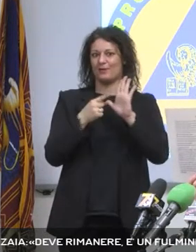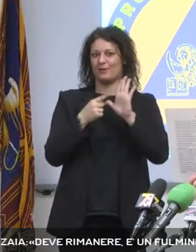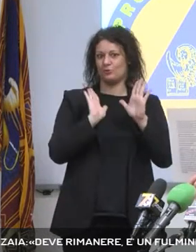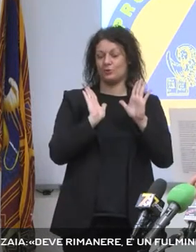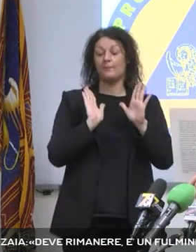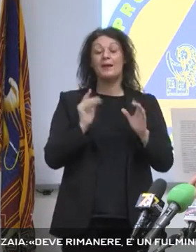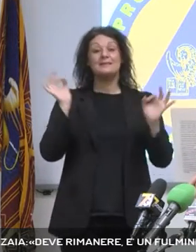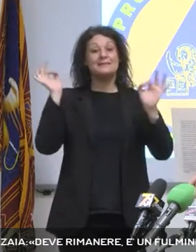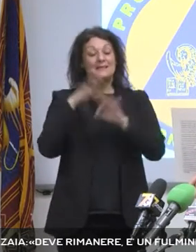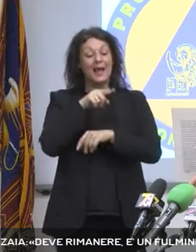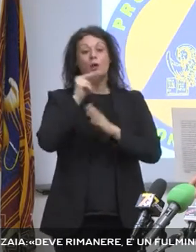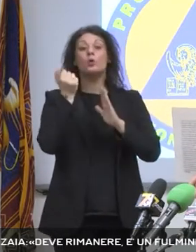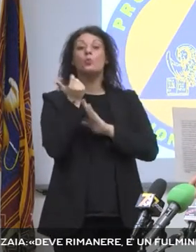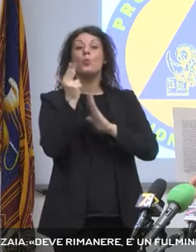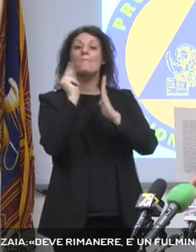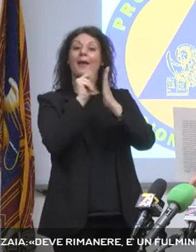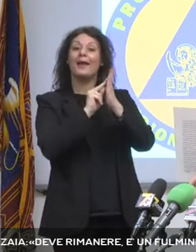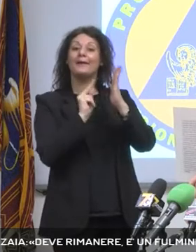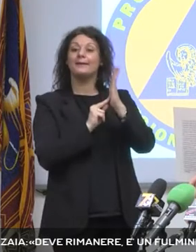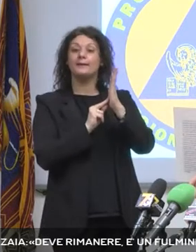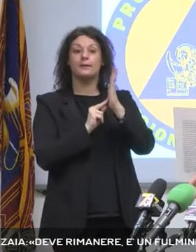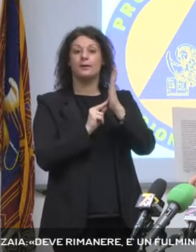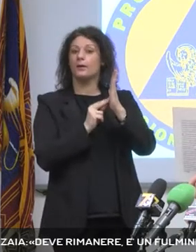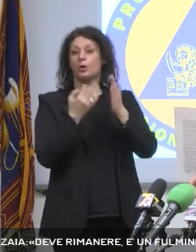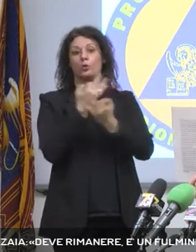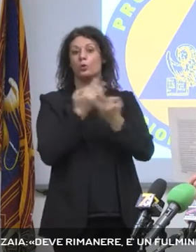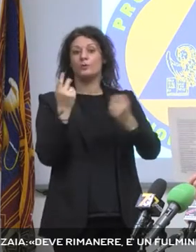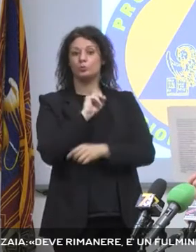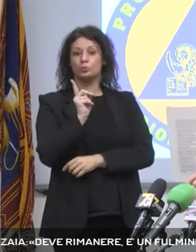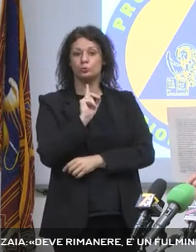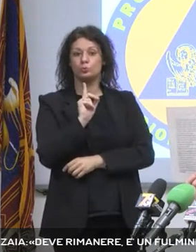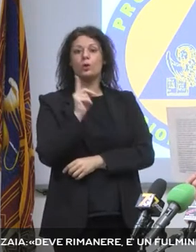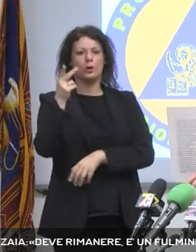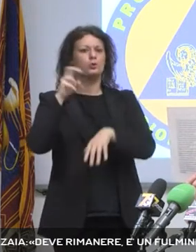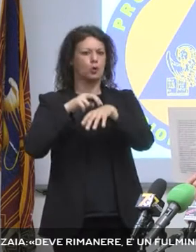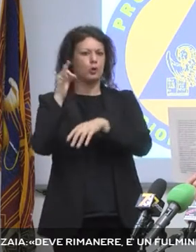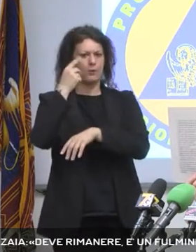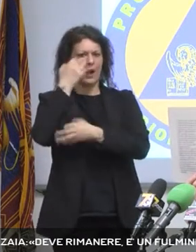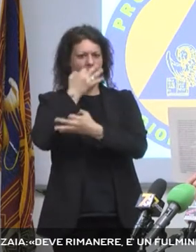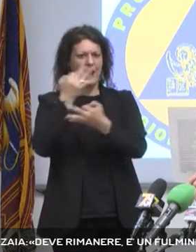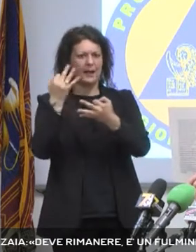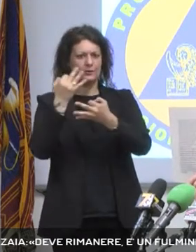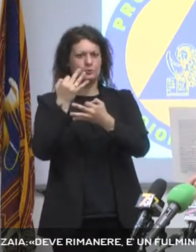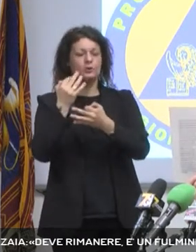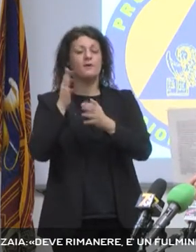probabilmente la griglia non tiene conto della peculiarità dell'azienda ospedaliera.